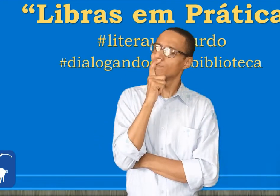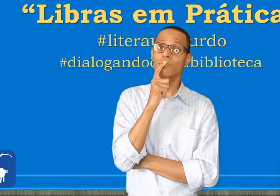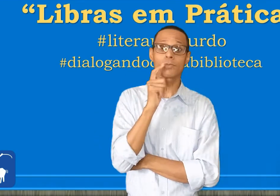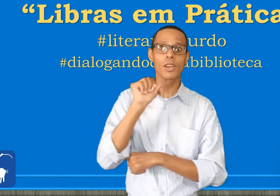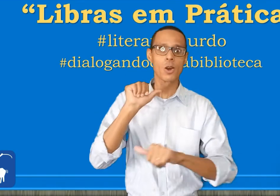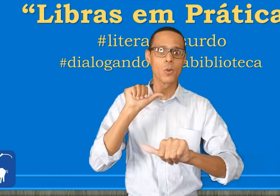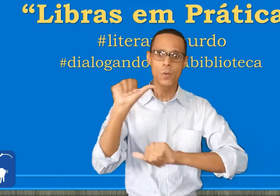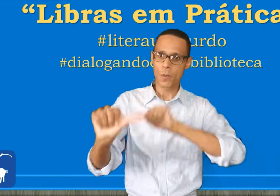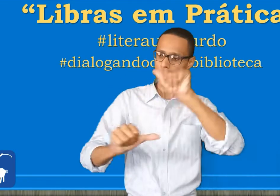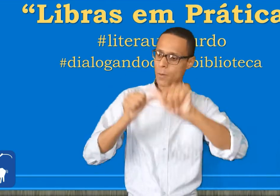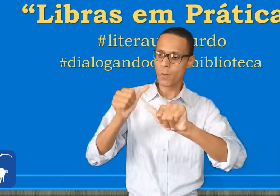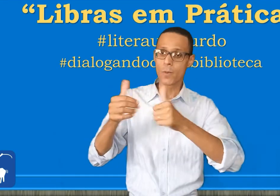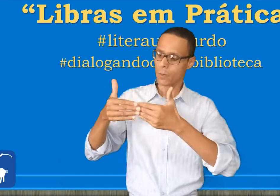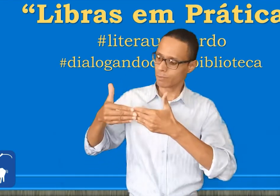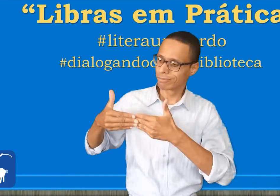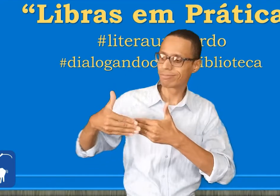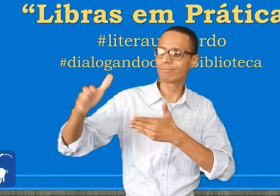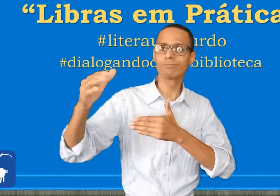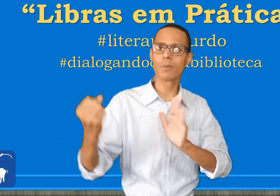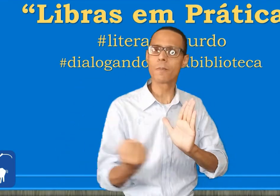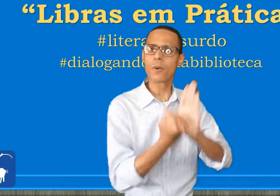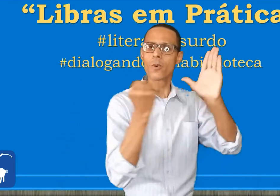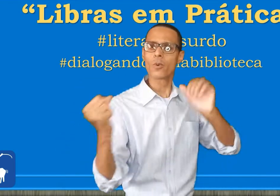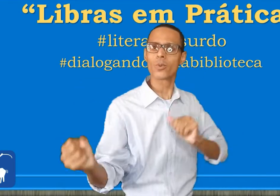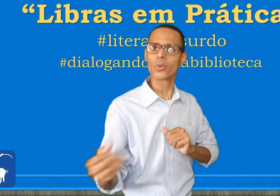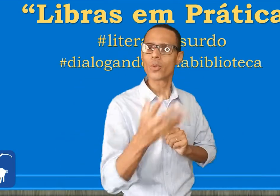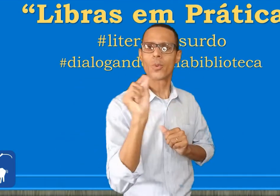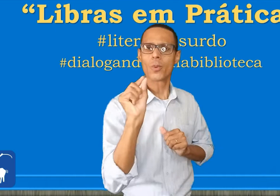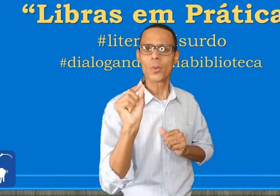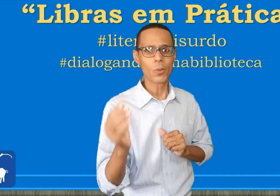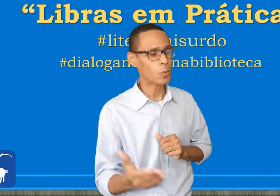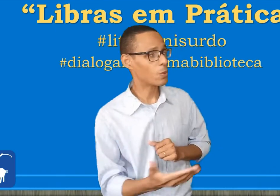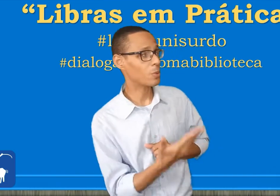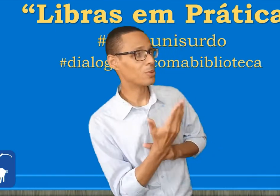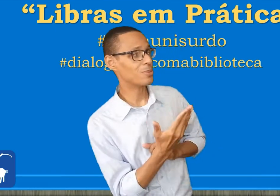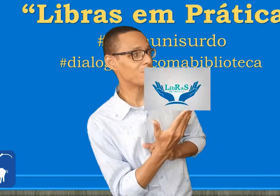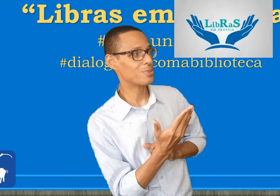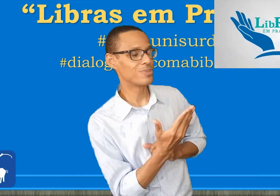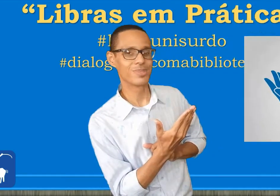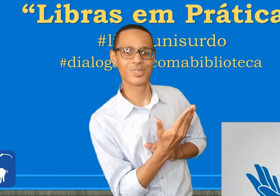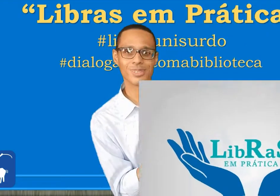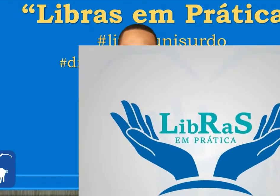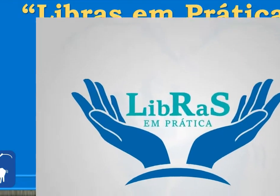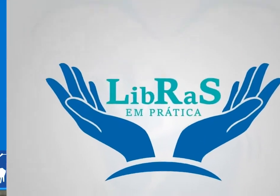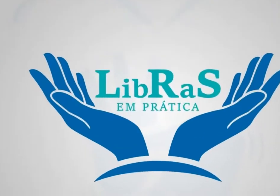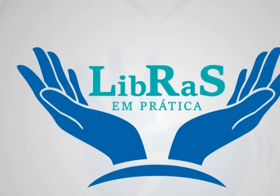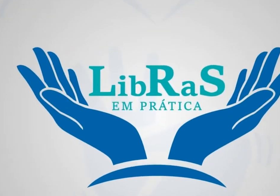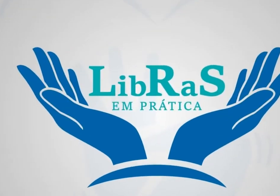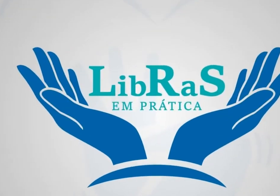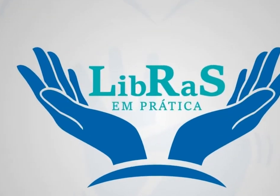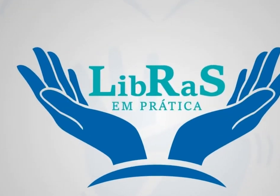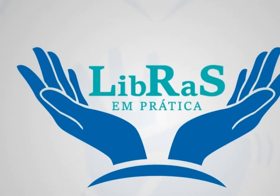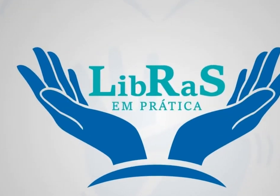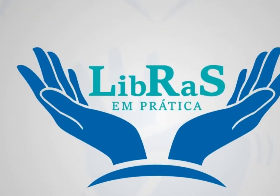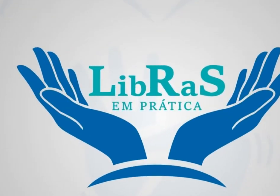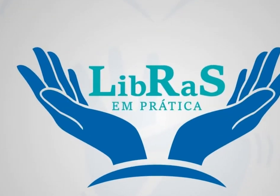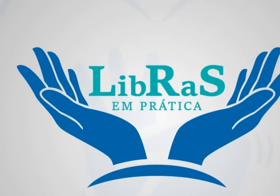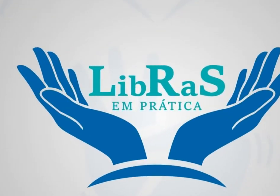teremos de agora em diante um visual diferente, que será este. Legal, né?